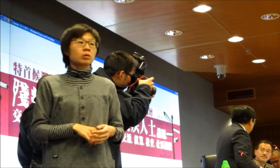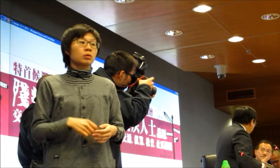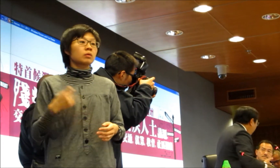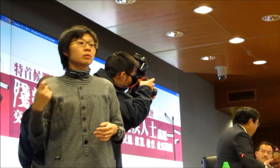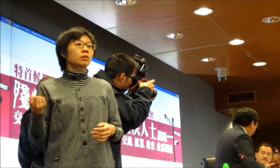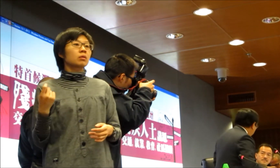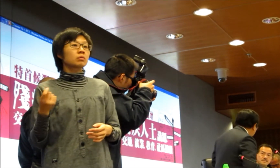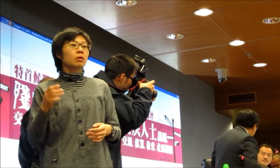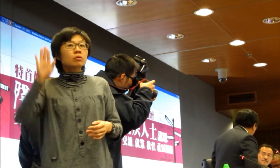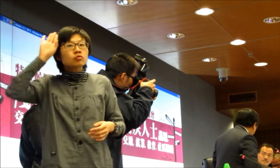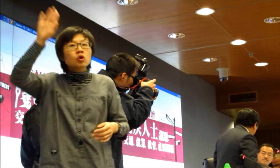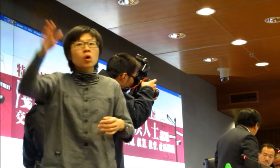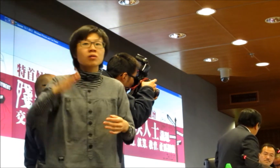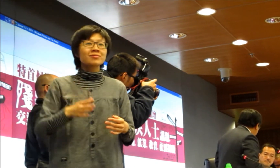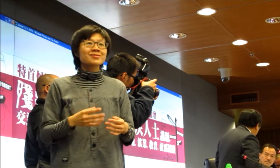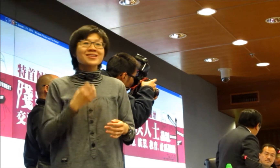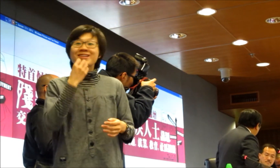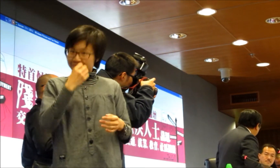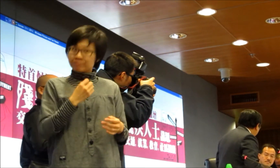剛剛很有